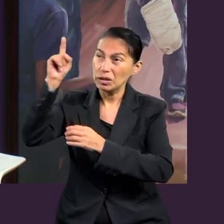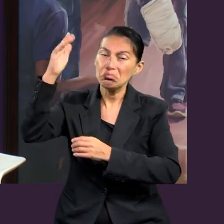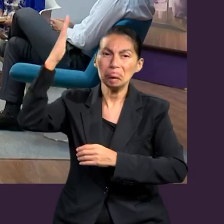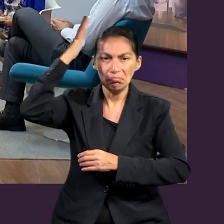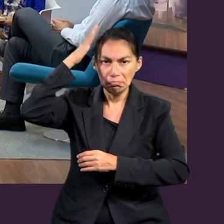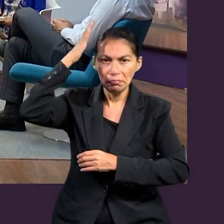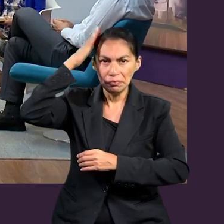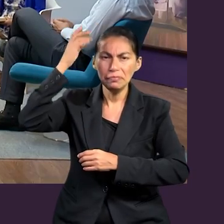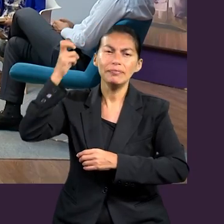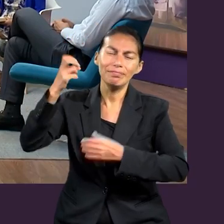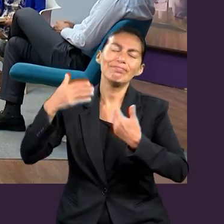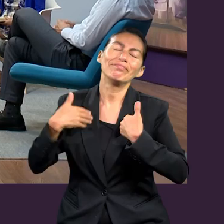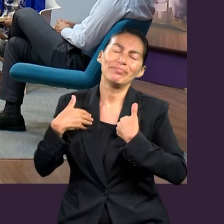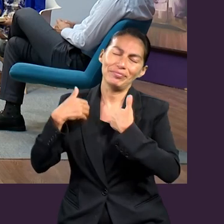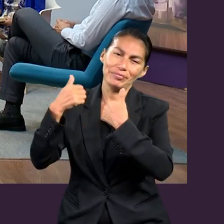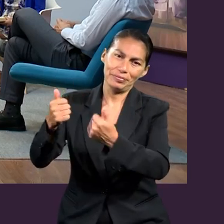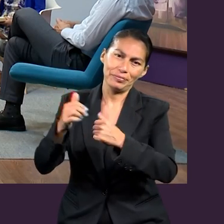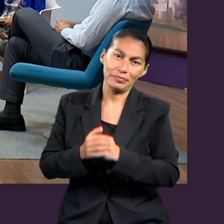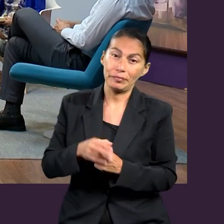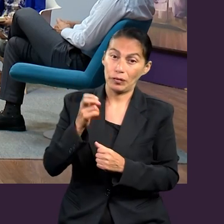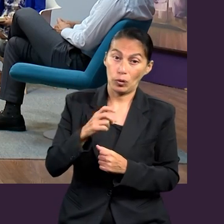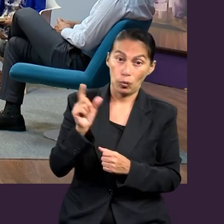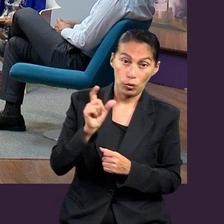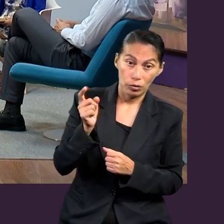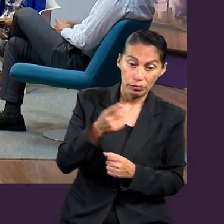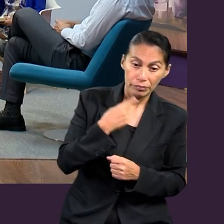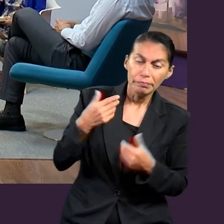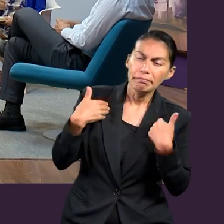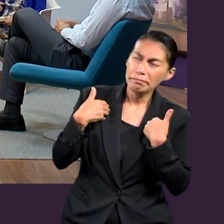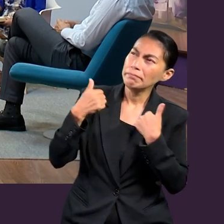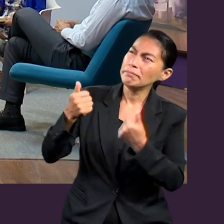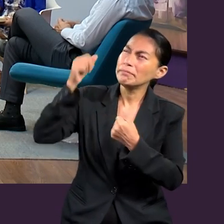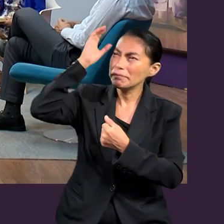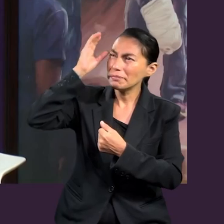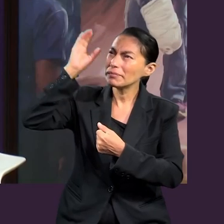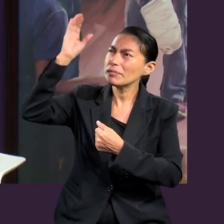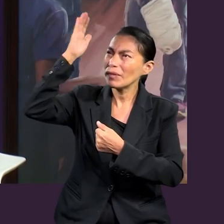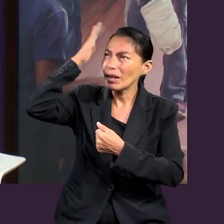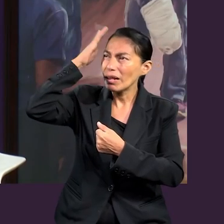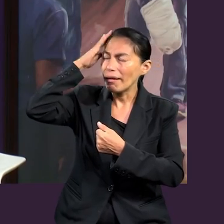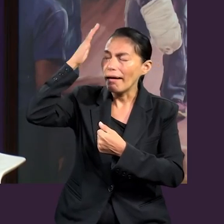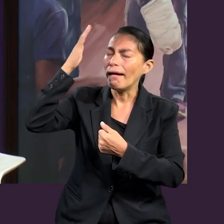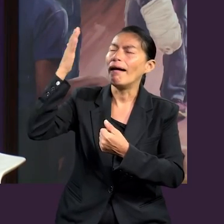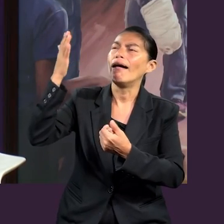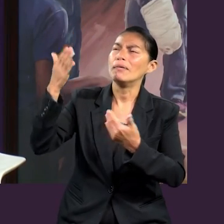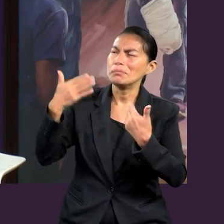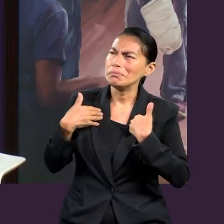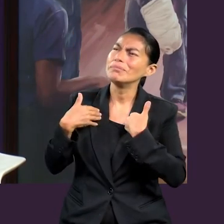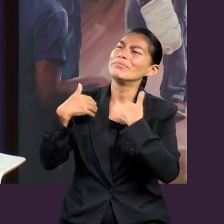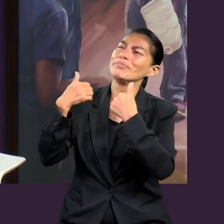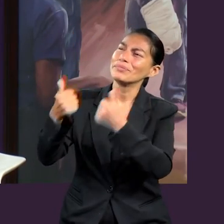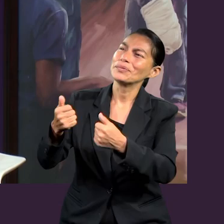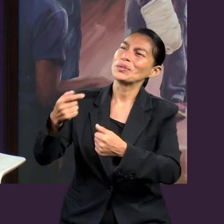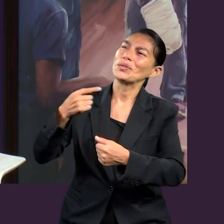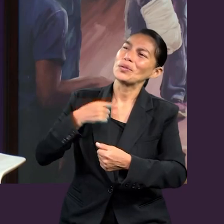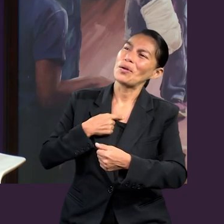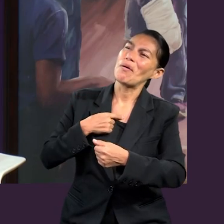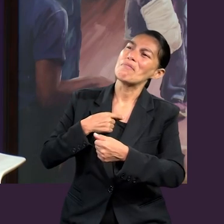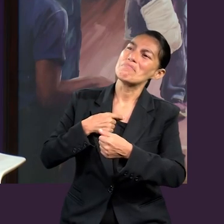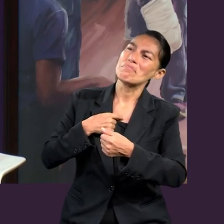Creo que solo así está en la labor de cada miembro, ahora sí cada órgano, como lo explicaba Pablo, de trabajar en función a lo